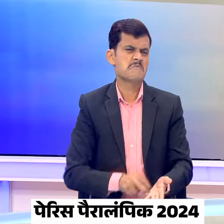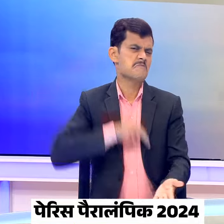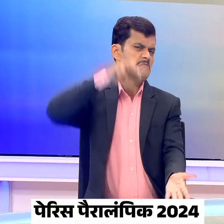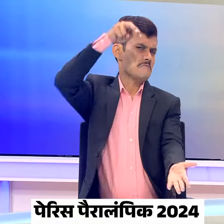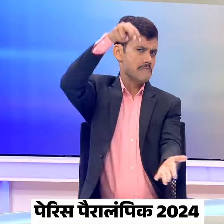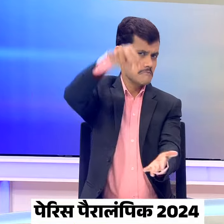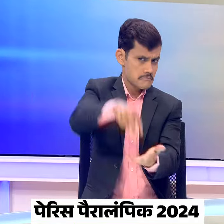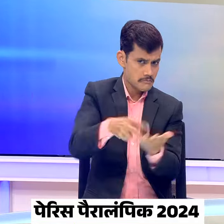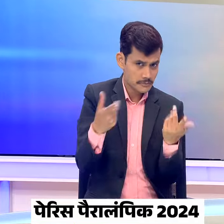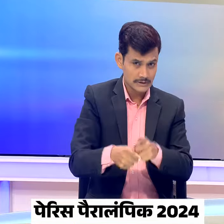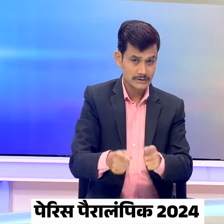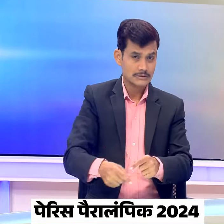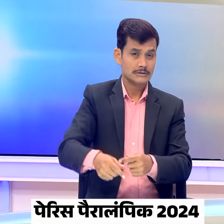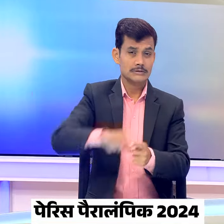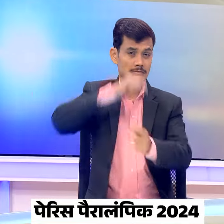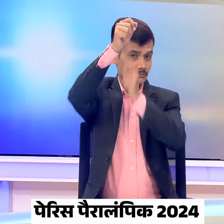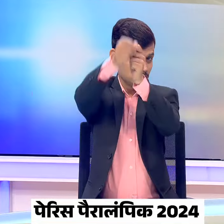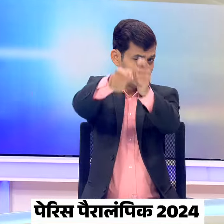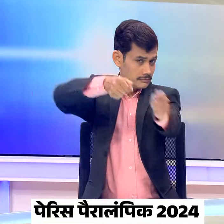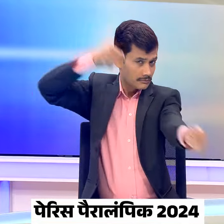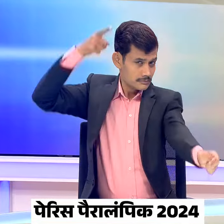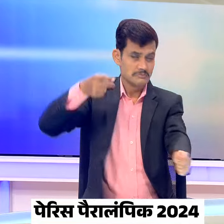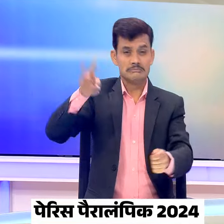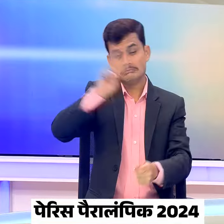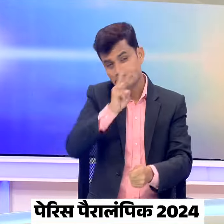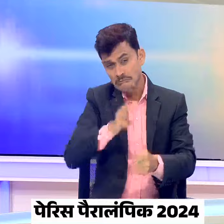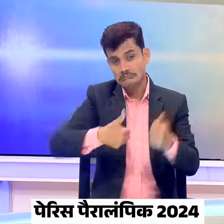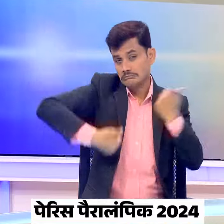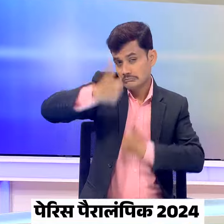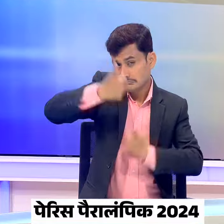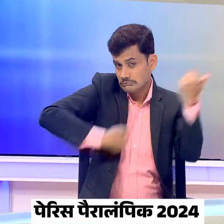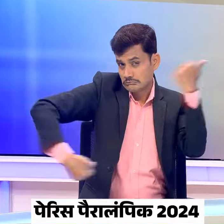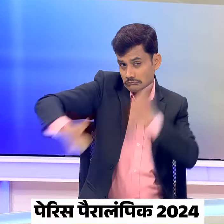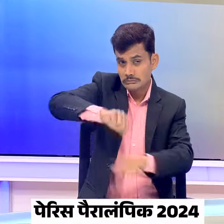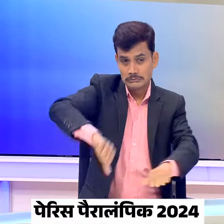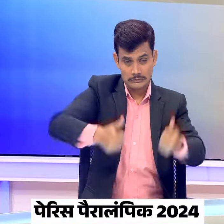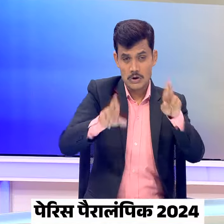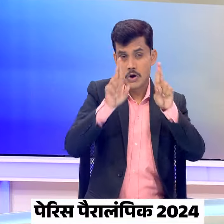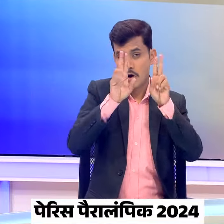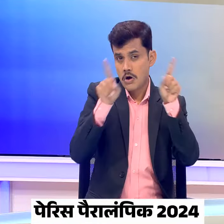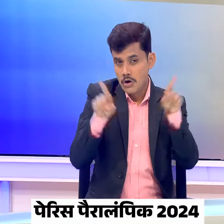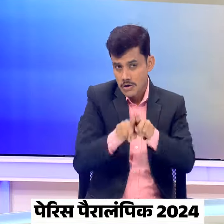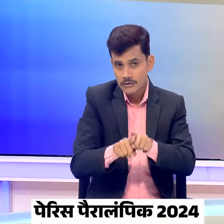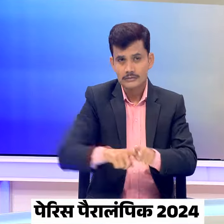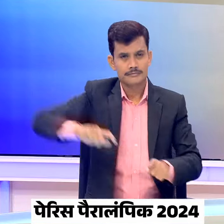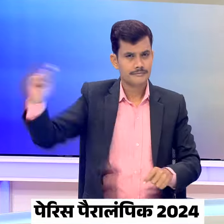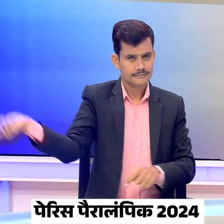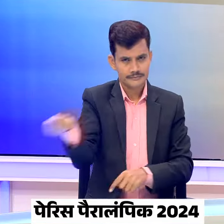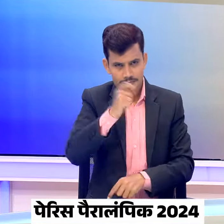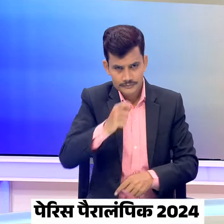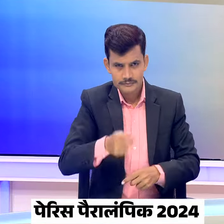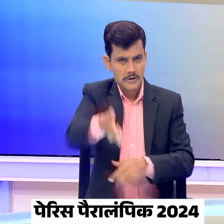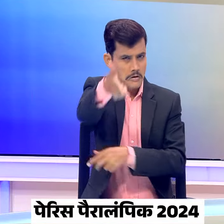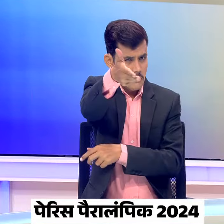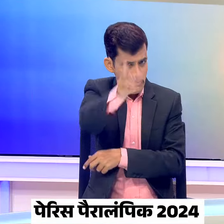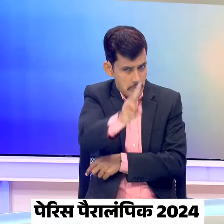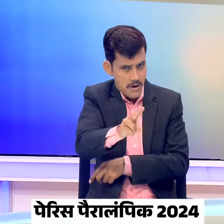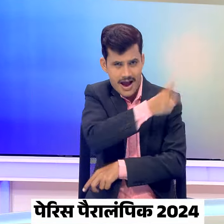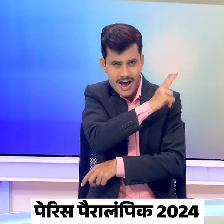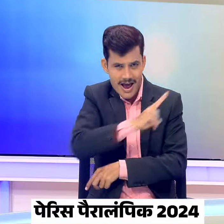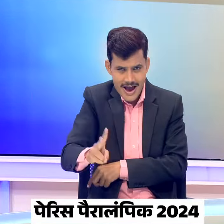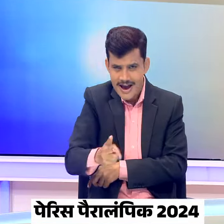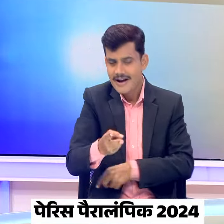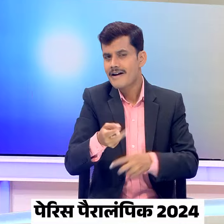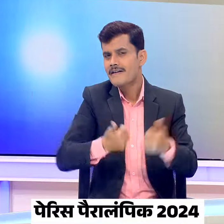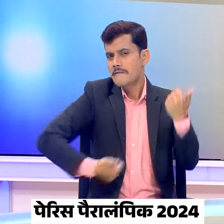तीरंदाजी में भी भारत की पदक के तलाश वहीं बैडमिंटन शुटिंग ग्रोइंग और अथलेटिक्स में भी खेलिट्रेंग के म